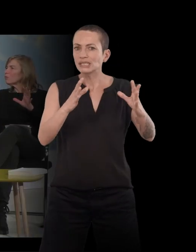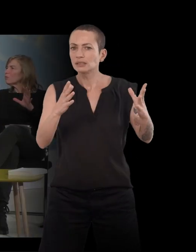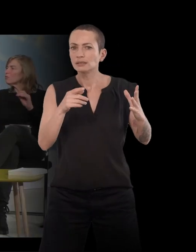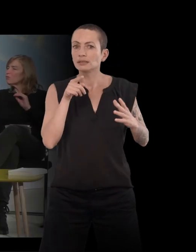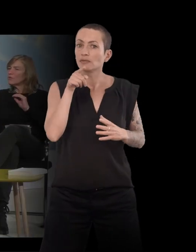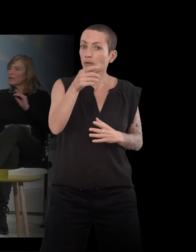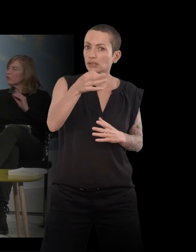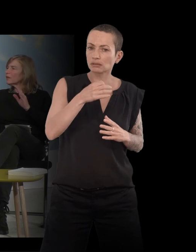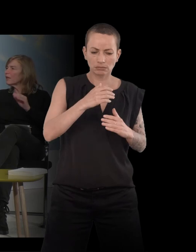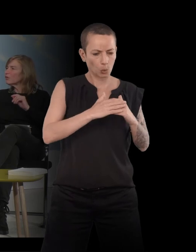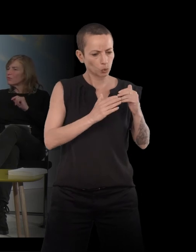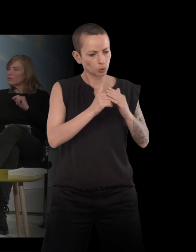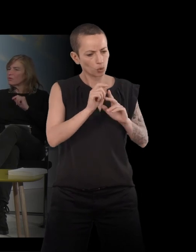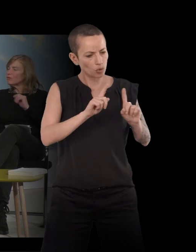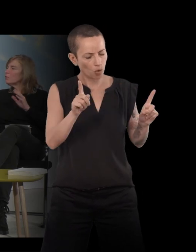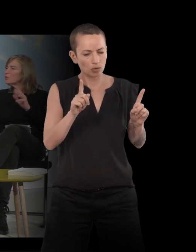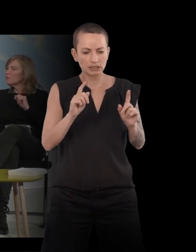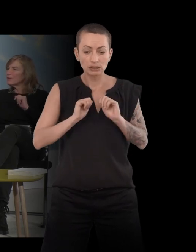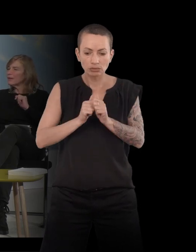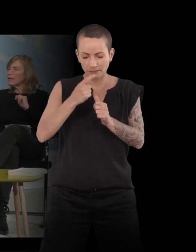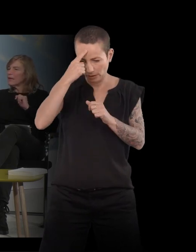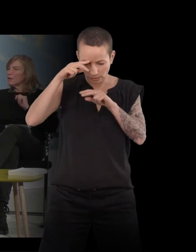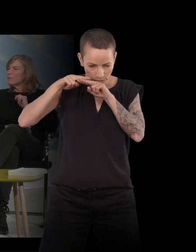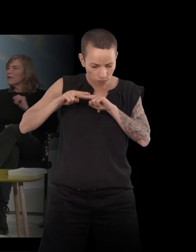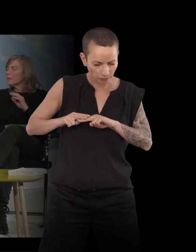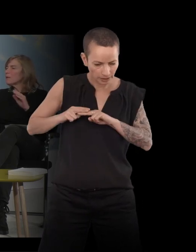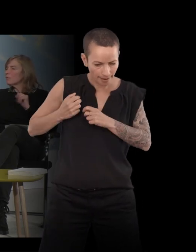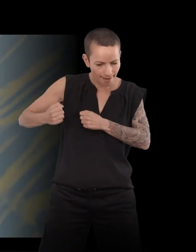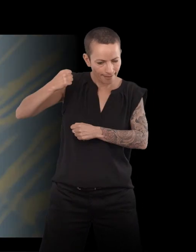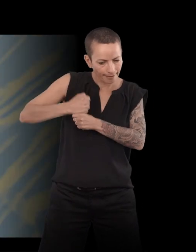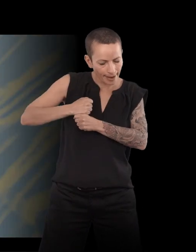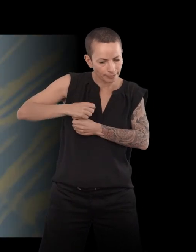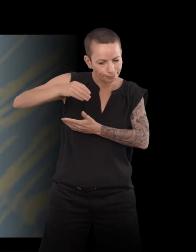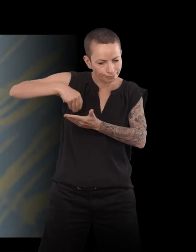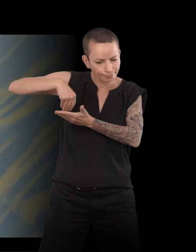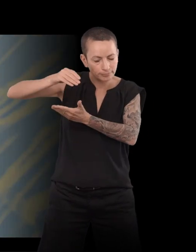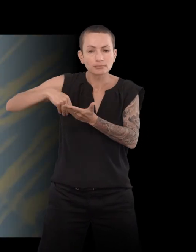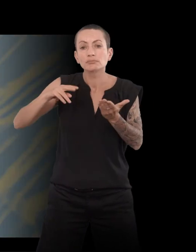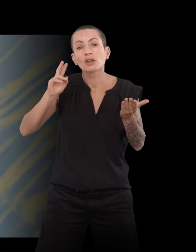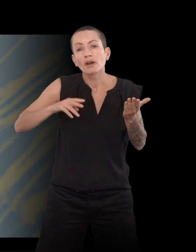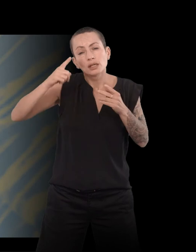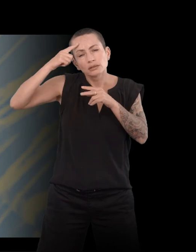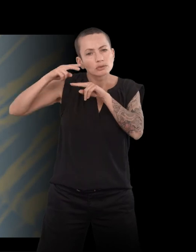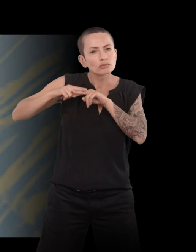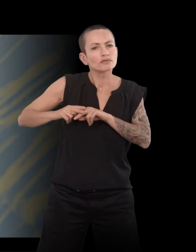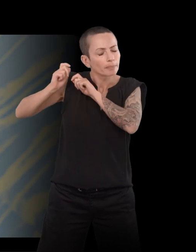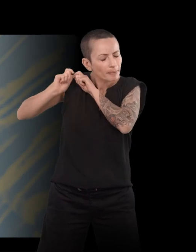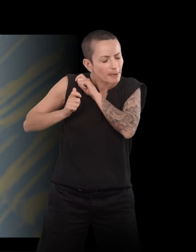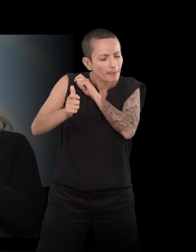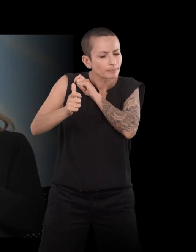construction. Je vais écrire quelque chose au fil de mes souvenirs. Mais quand même, on sait que quand on écrit au fil de ses souvenirs, il y a une relecture, on